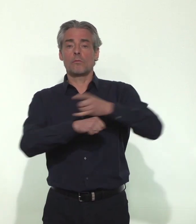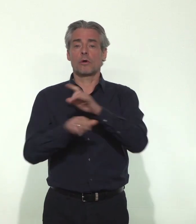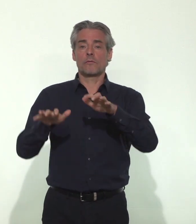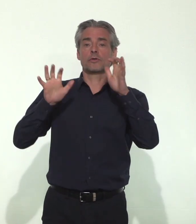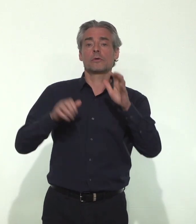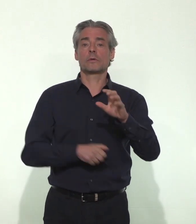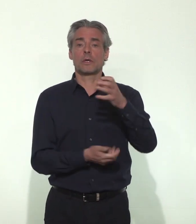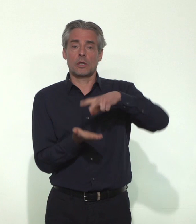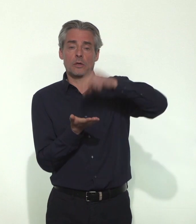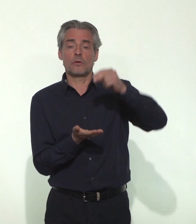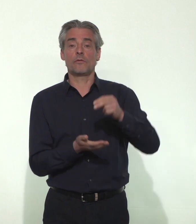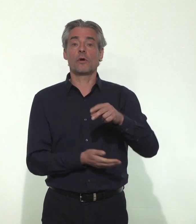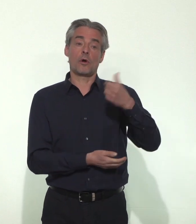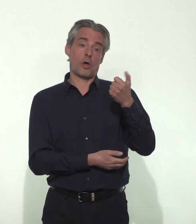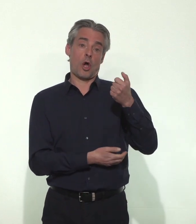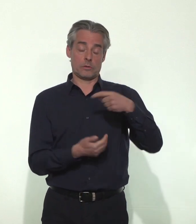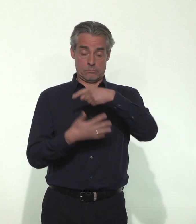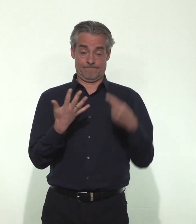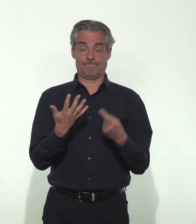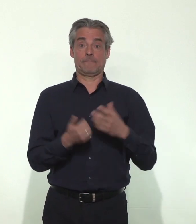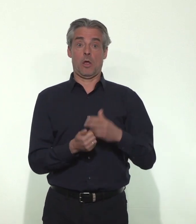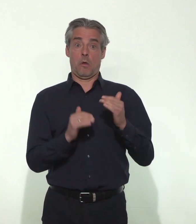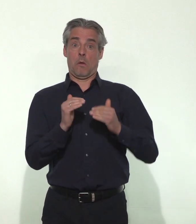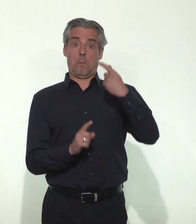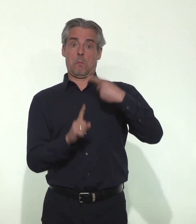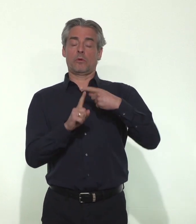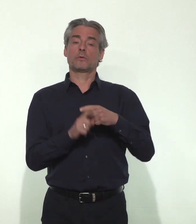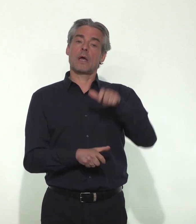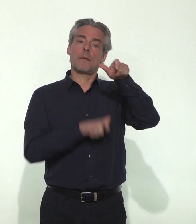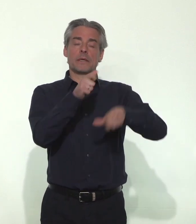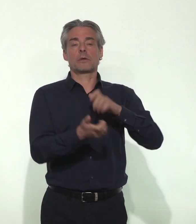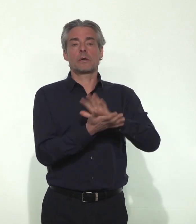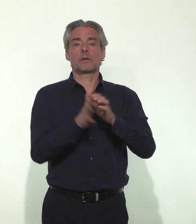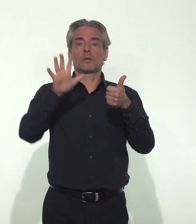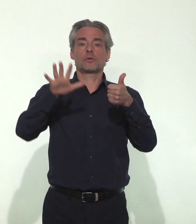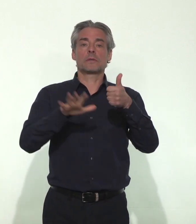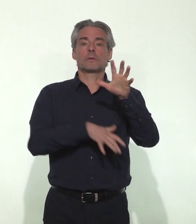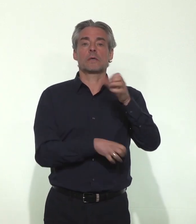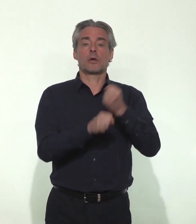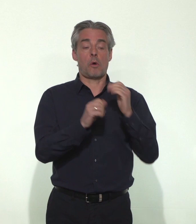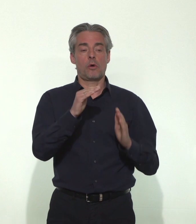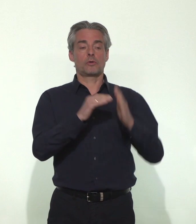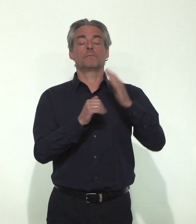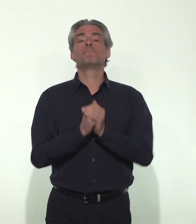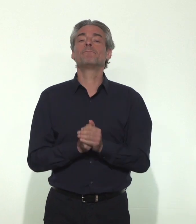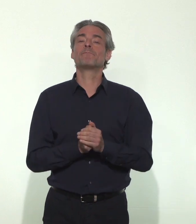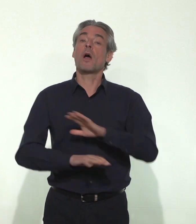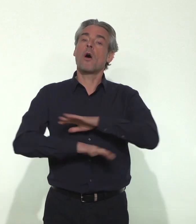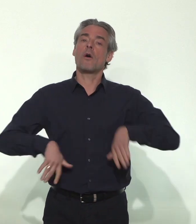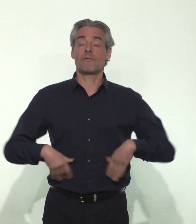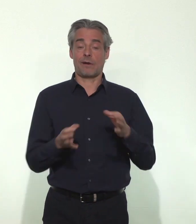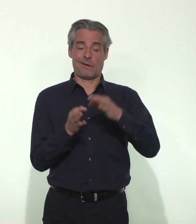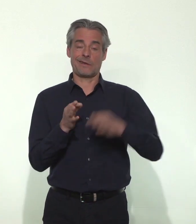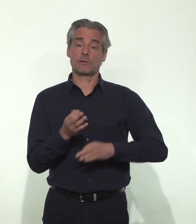-Franche-Comté, Île-de-France et Corse. La surmortalité concerne des personnes de plus de 65 ans. Enfin, les